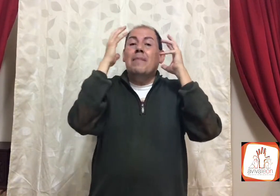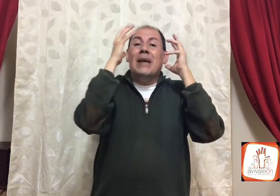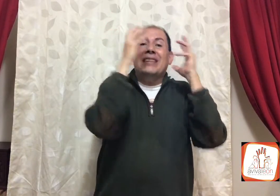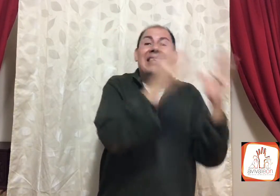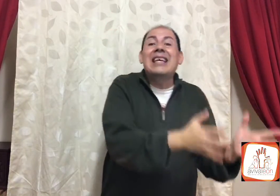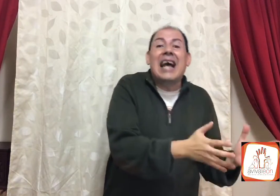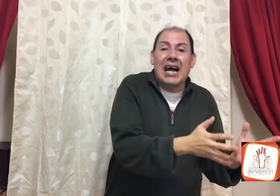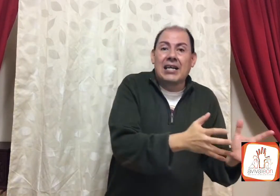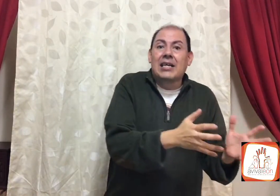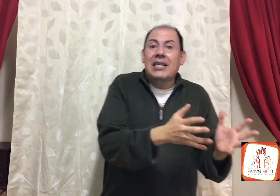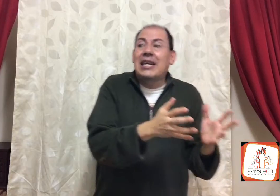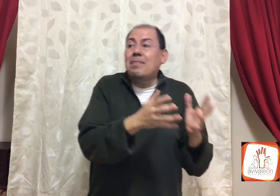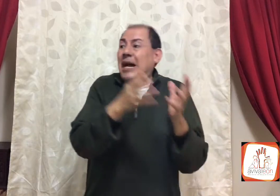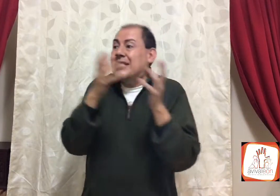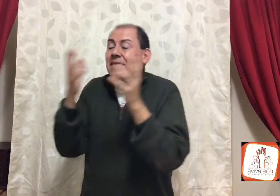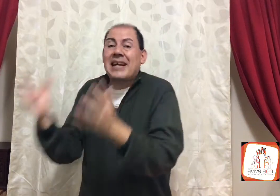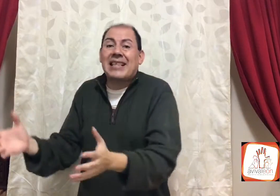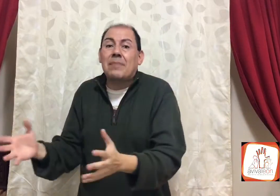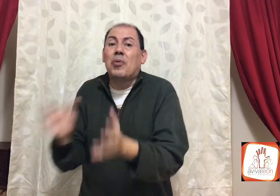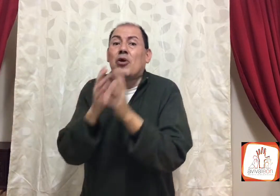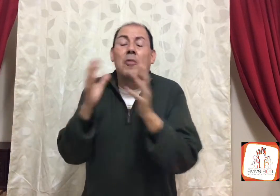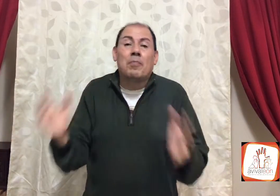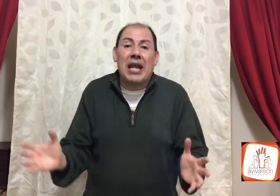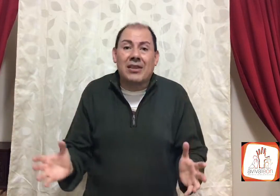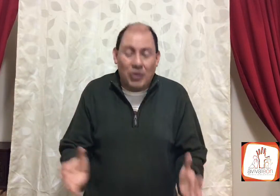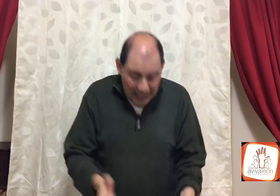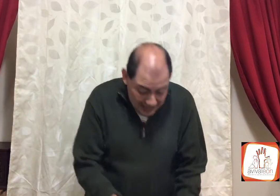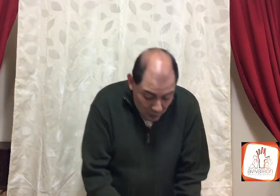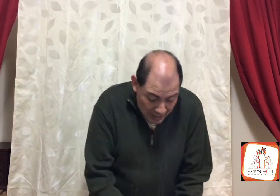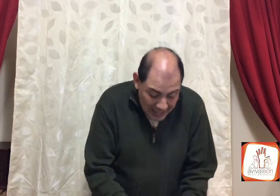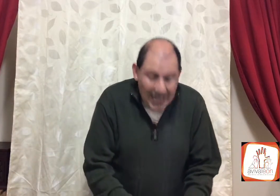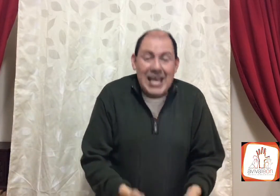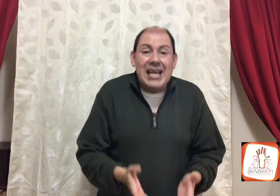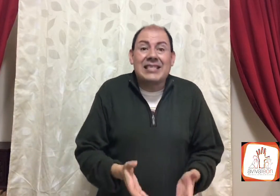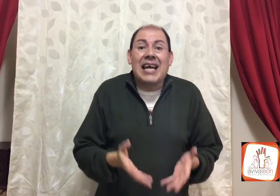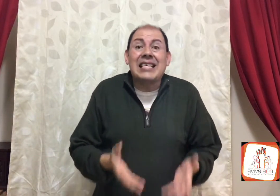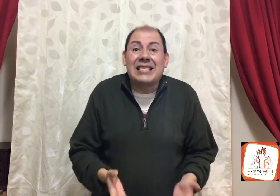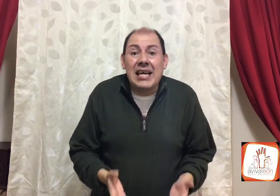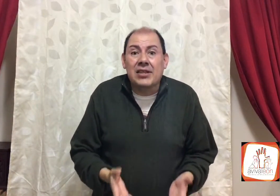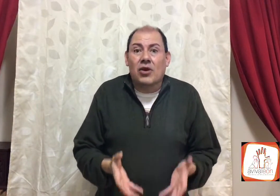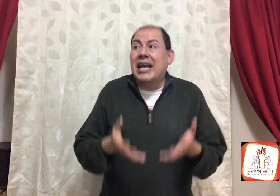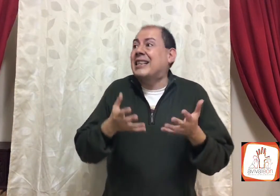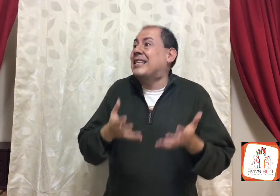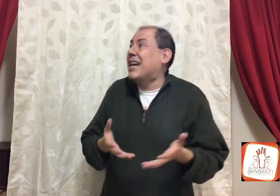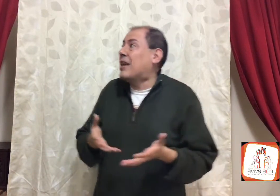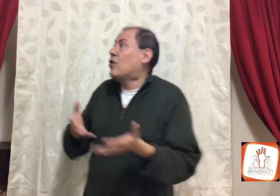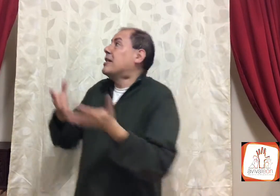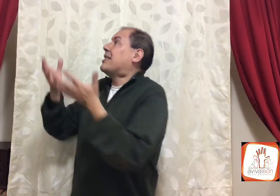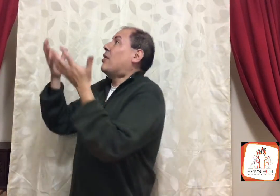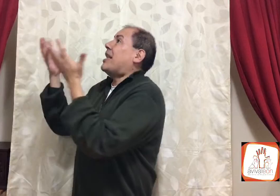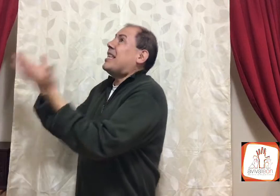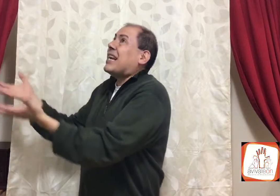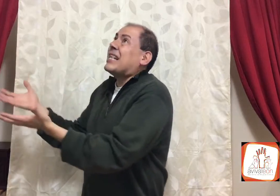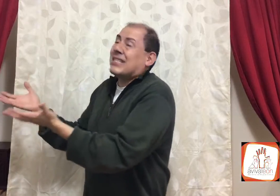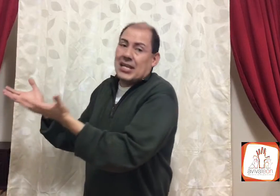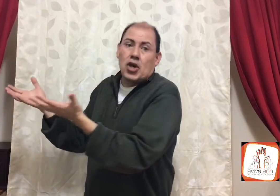mentira, y que parece verdad, por completo, esta mujer, está diciendo, que el dinero, se lo dedica al señor,